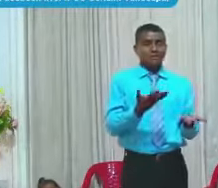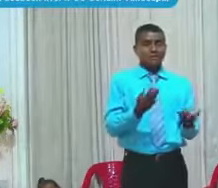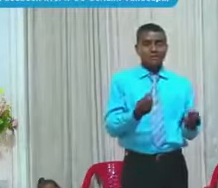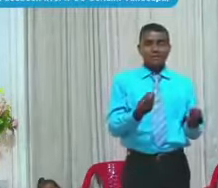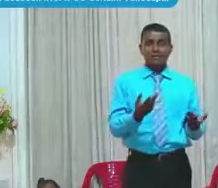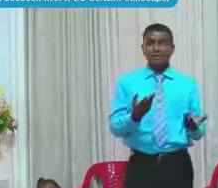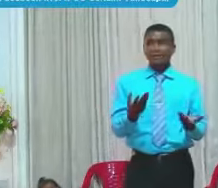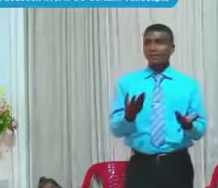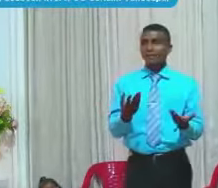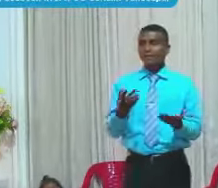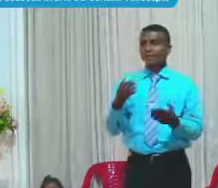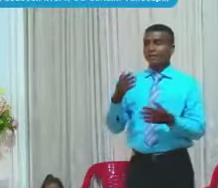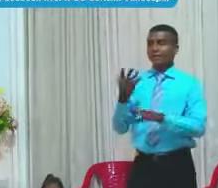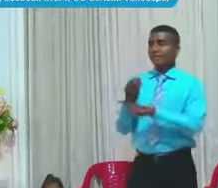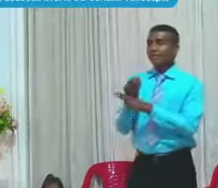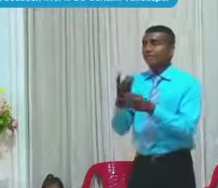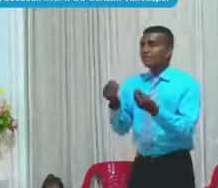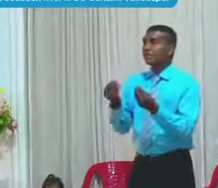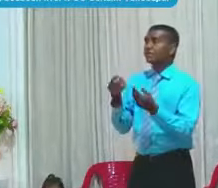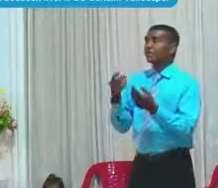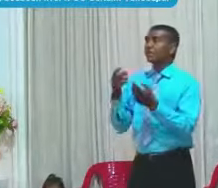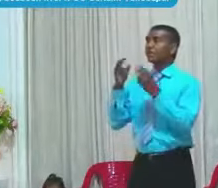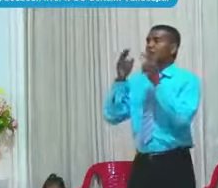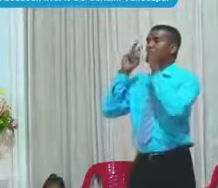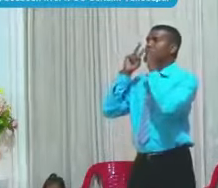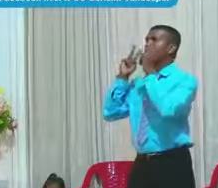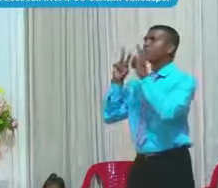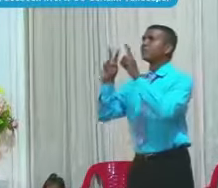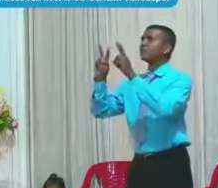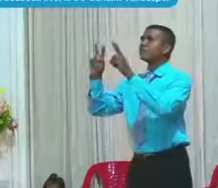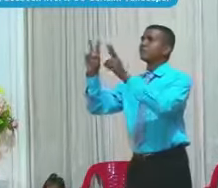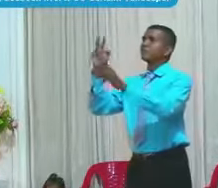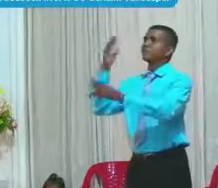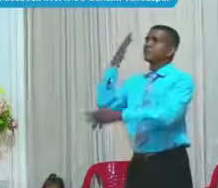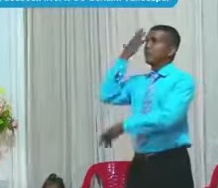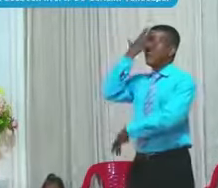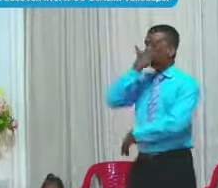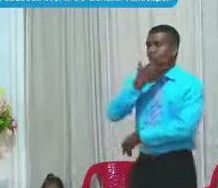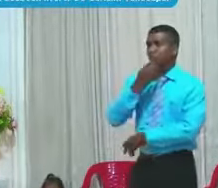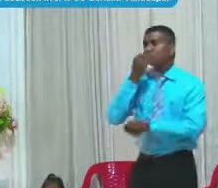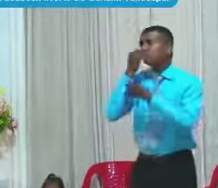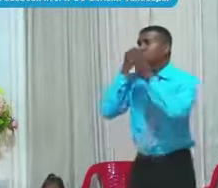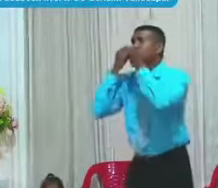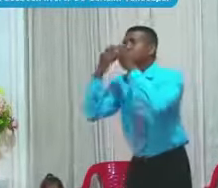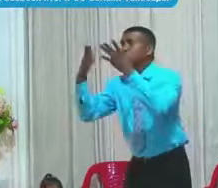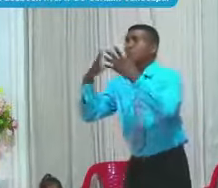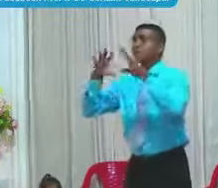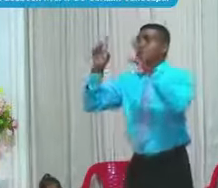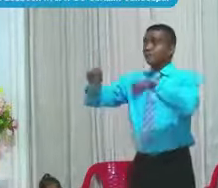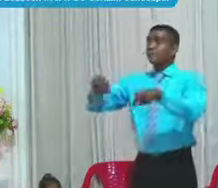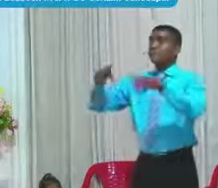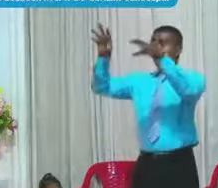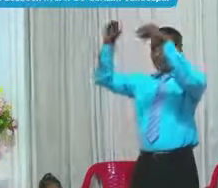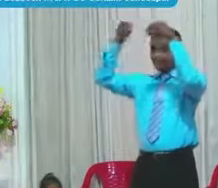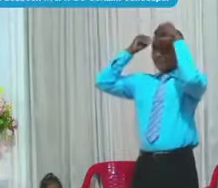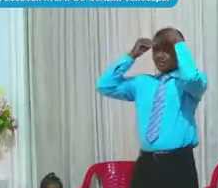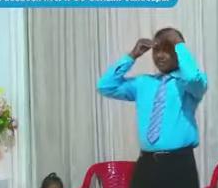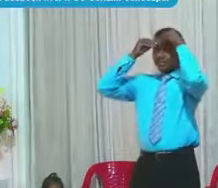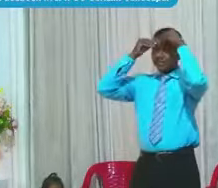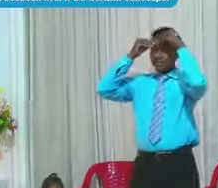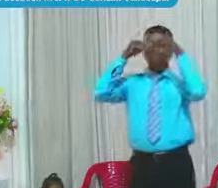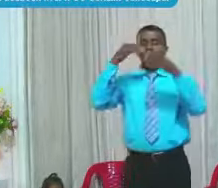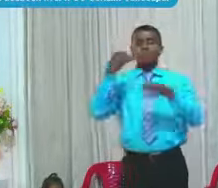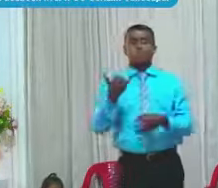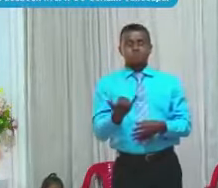Para contemplar La hermosura De Jehová Y para aprender De Él Estando en su templo